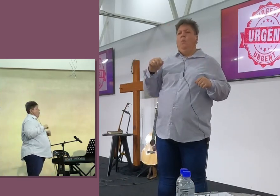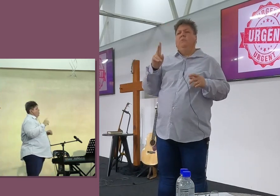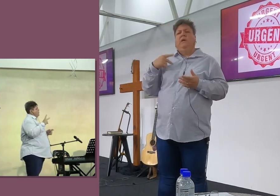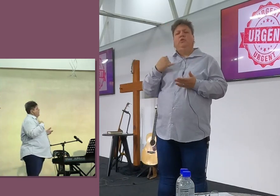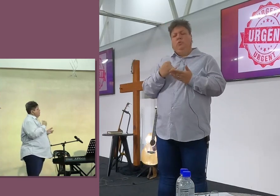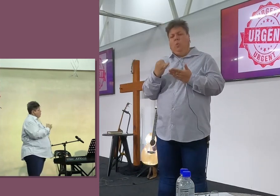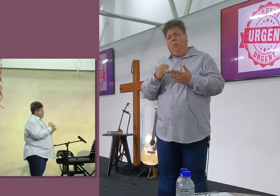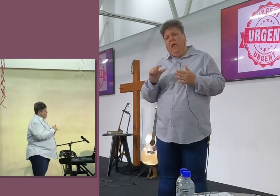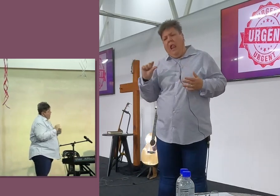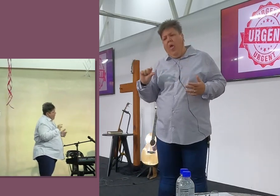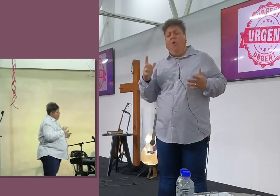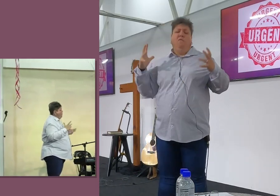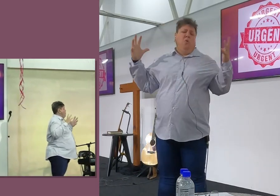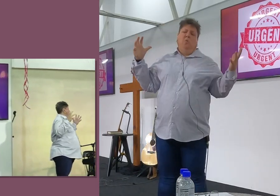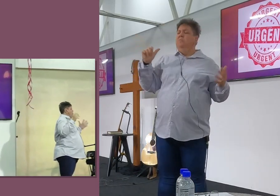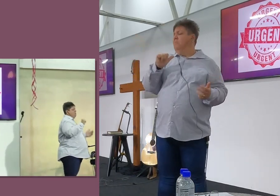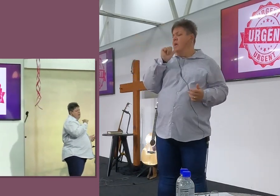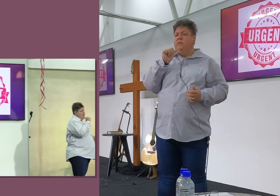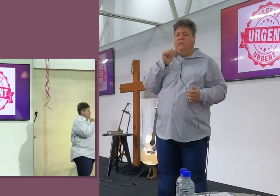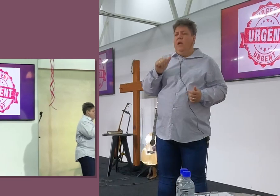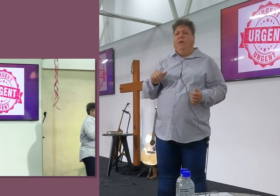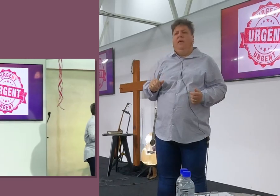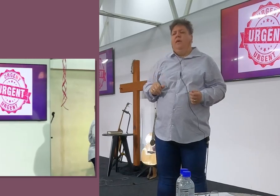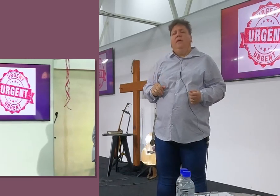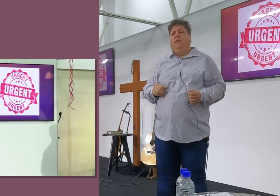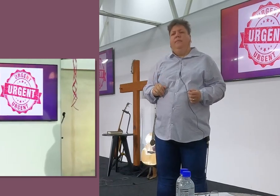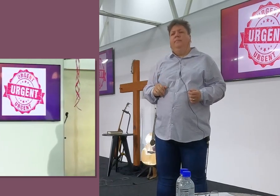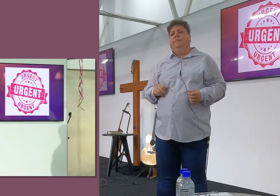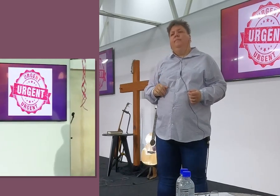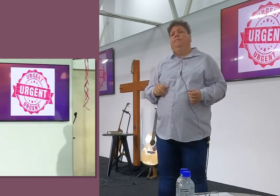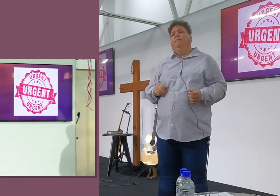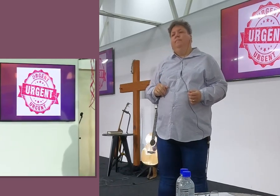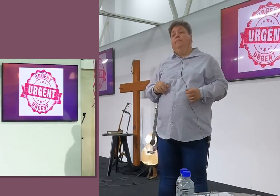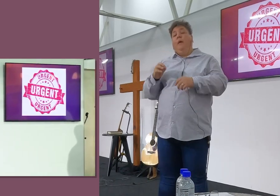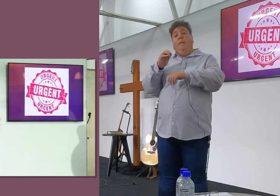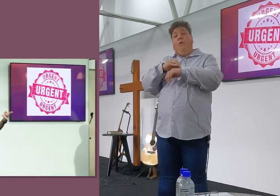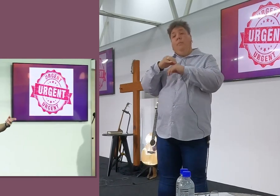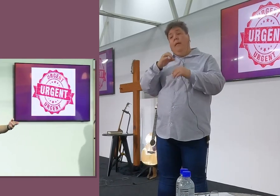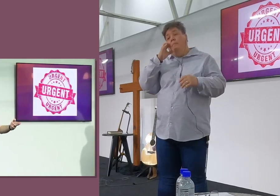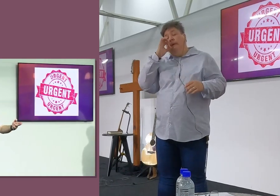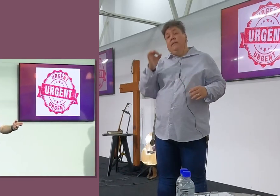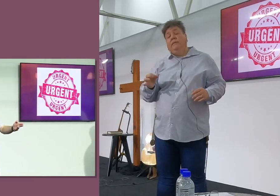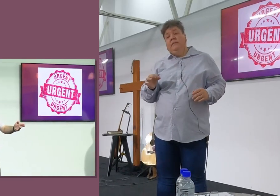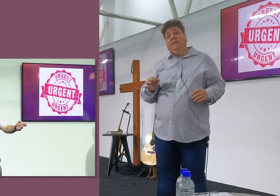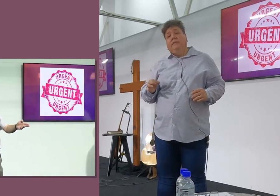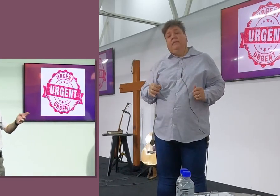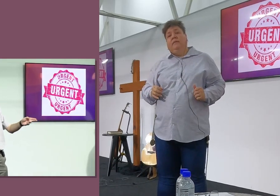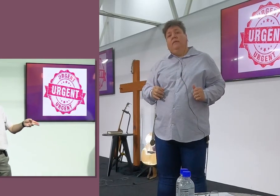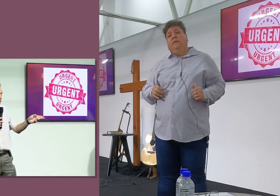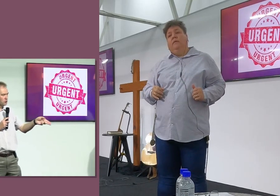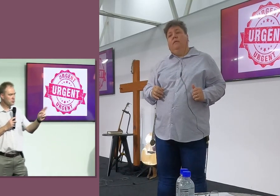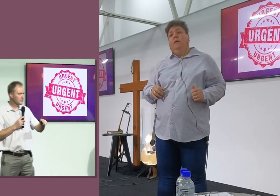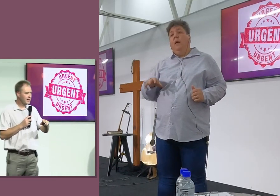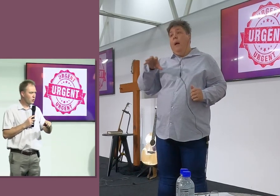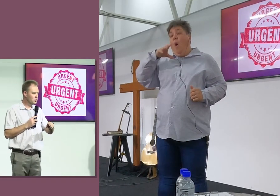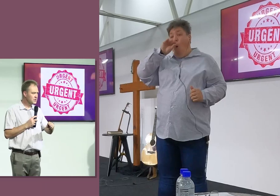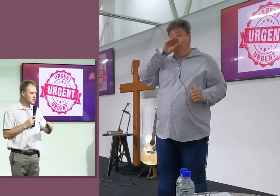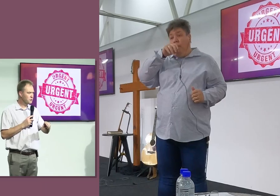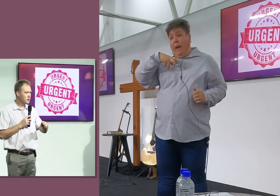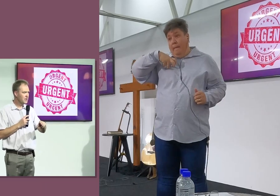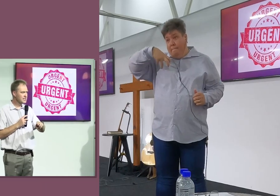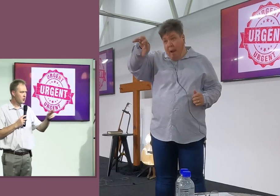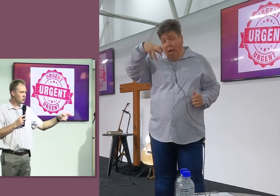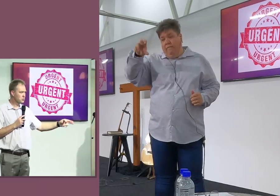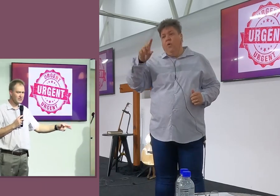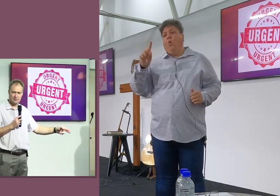roverse sonde nie. Maar dit maak nie so hoe groot jou sonde is nie, waar die probleem is, wat sê ek altyd vir jylle? Blaf een hond omdat hy een hond